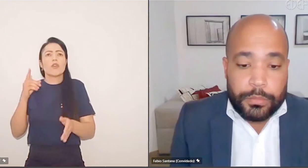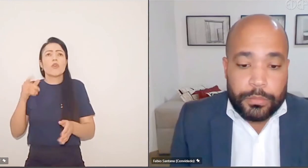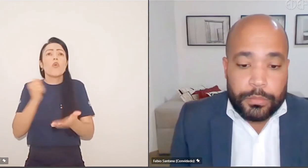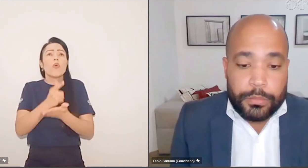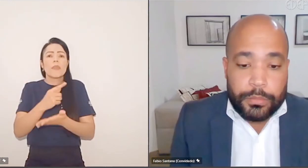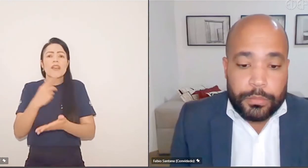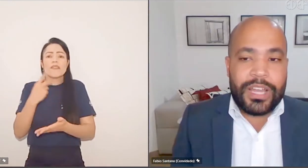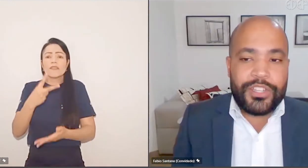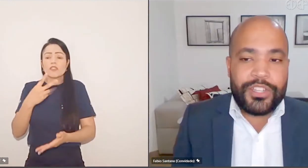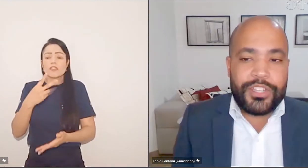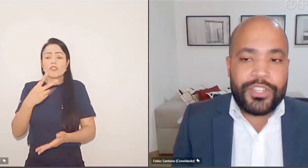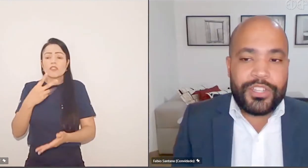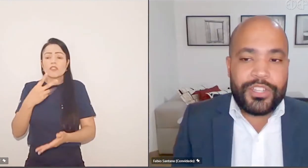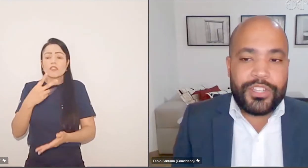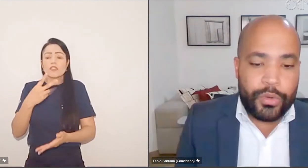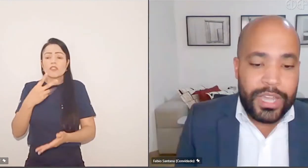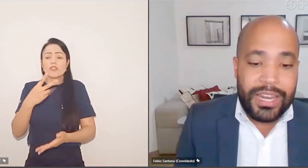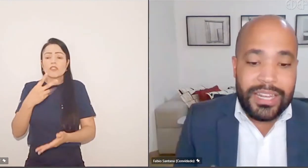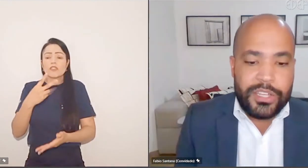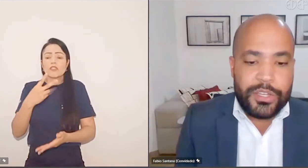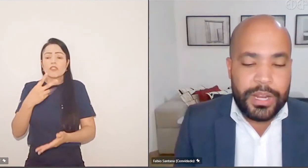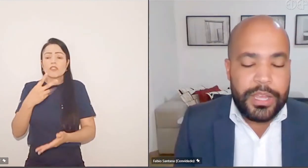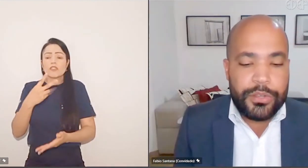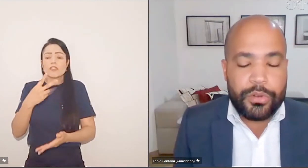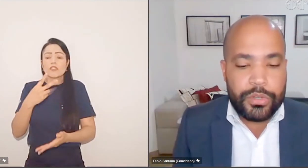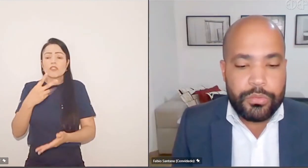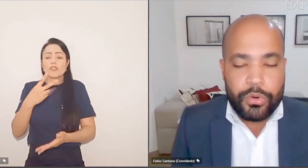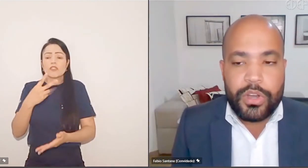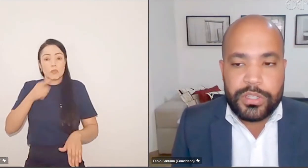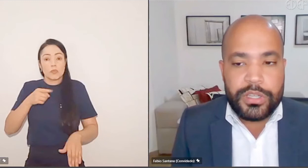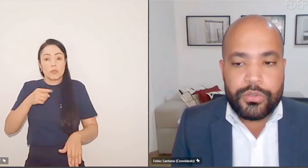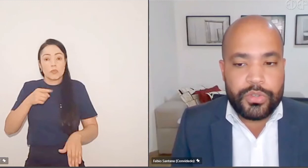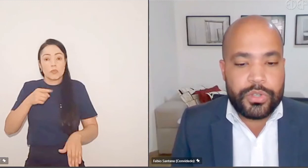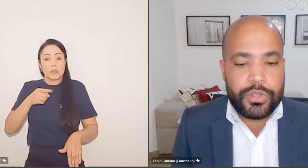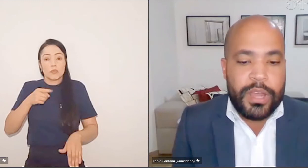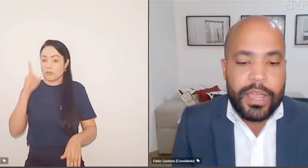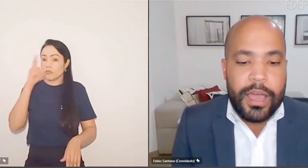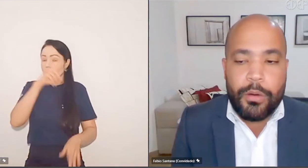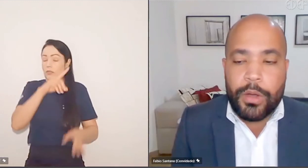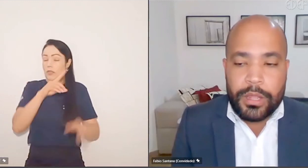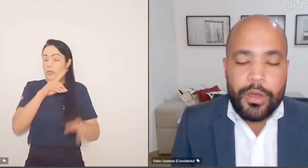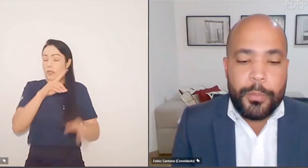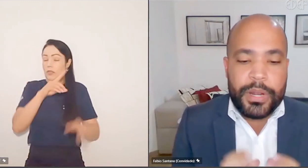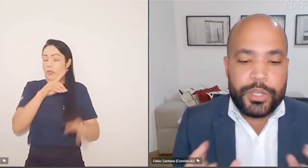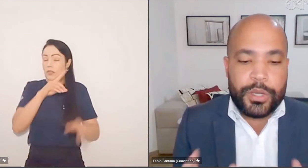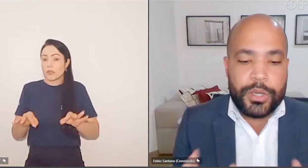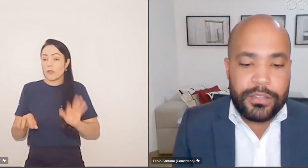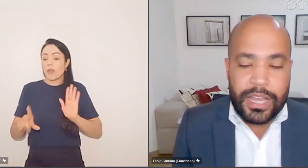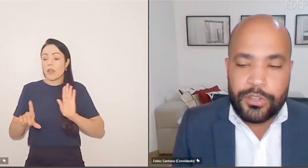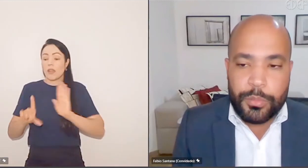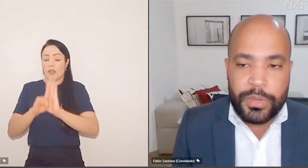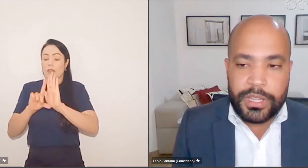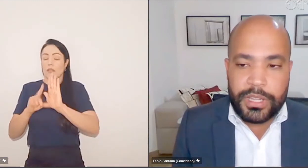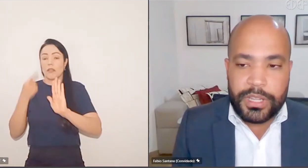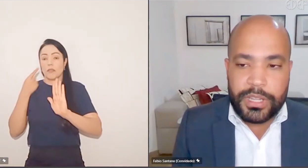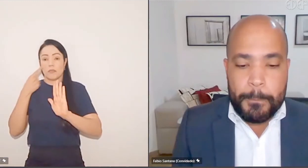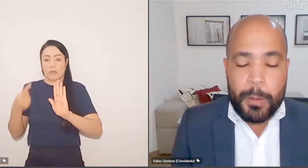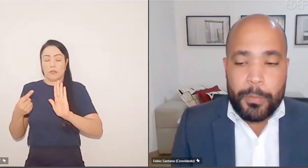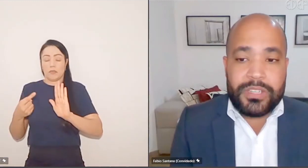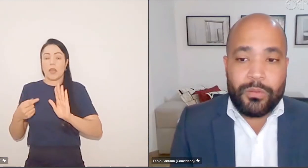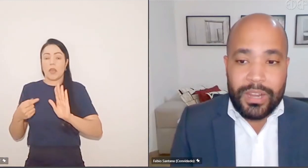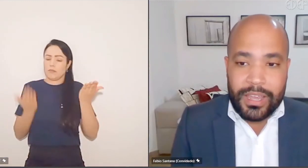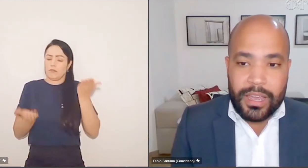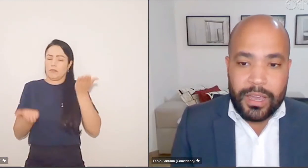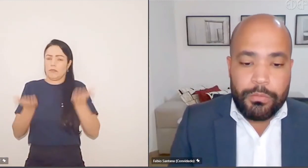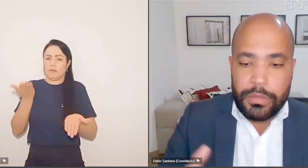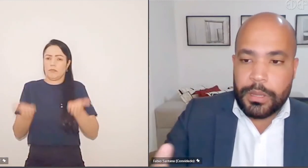Mas como? Existem dificuldades reais do gestor. E a Líndib, a lei de introdução, trouxe isso. Isso é uma previsão legal. Não apenas baseada na razoabilidade.